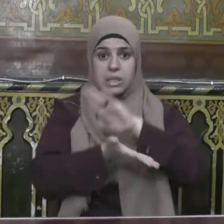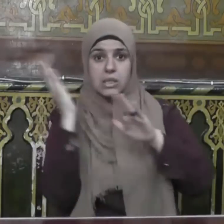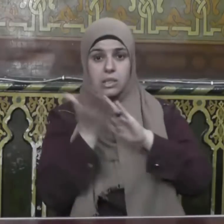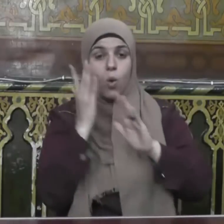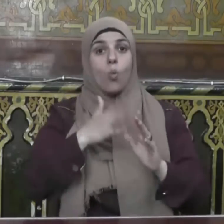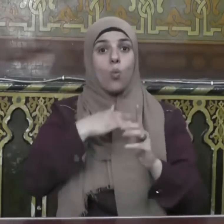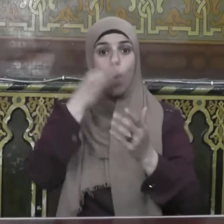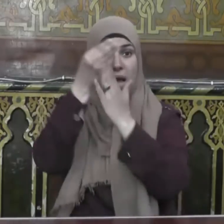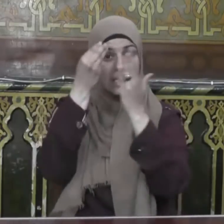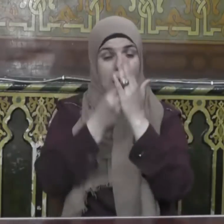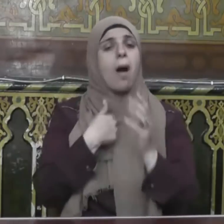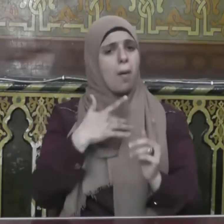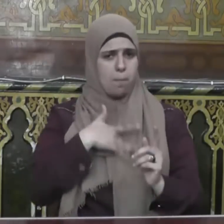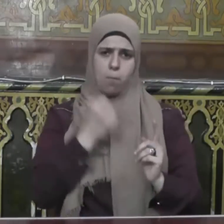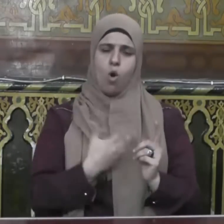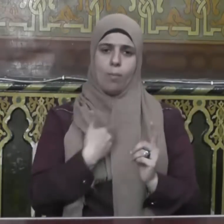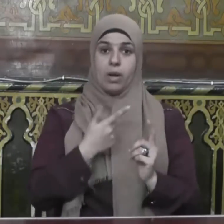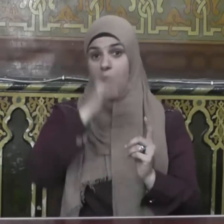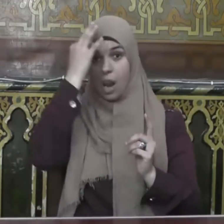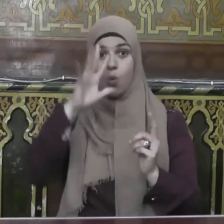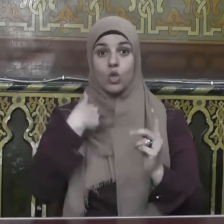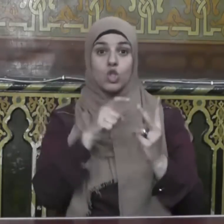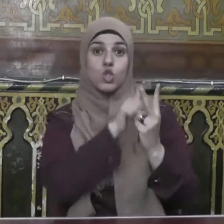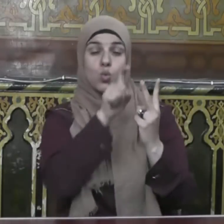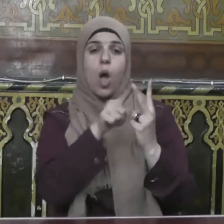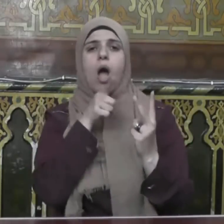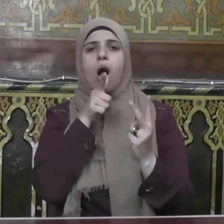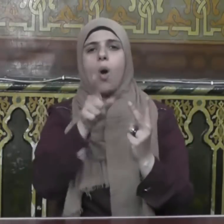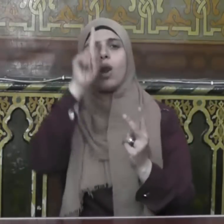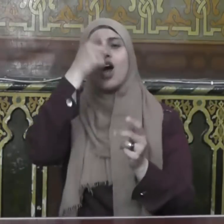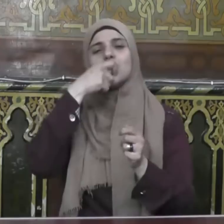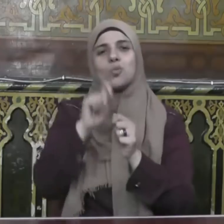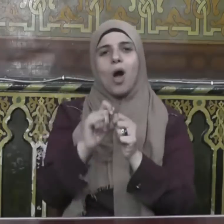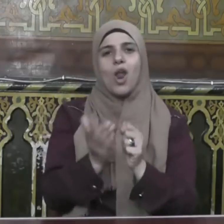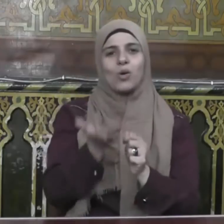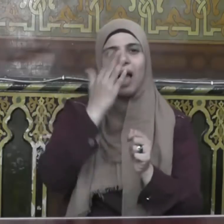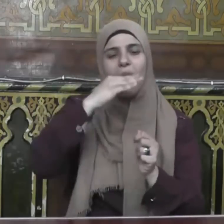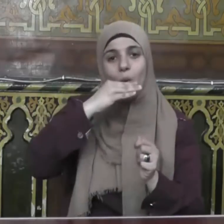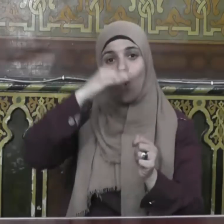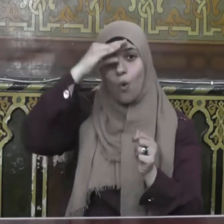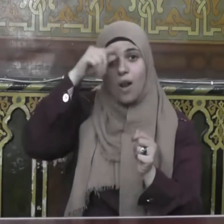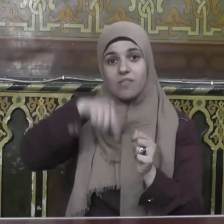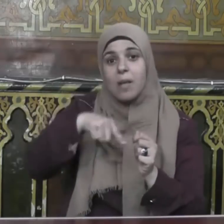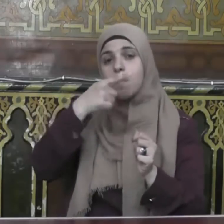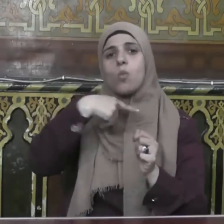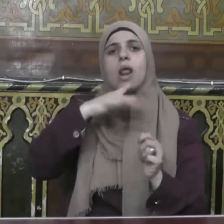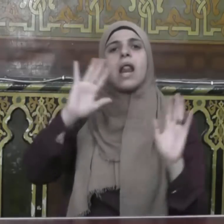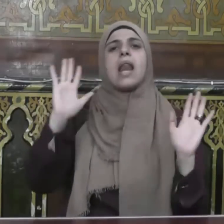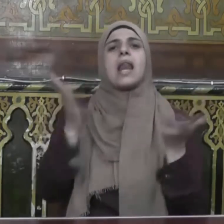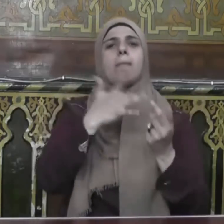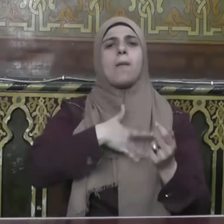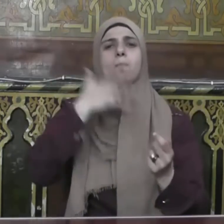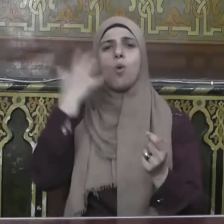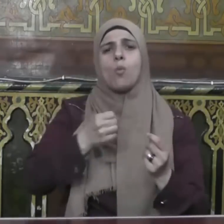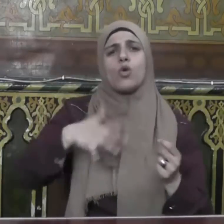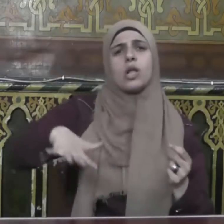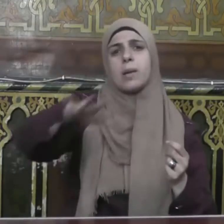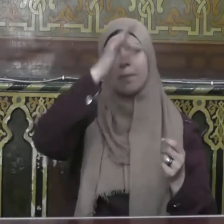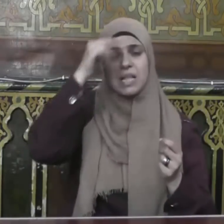وإن كنت تسألني عن قول الله تبارك وتعالى إنما المؤمنون الذين إذا ذكر الله